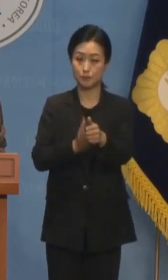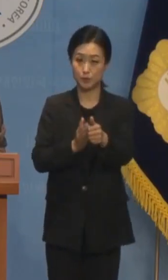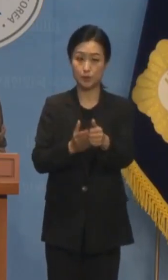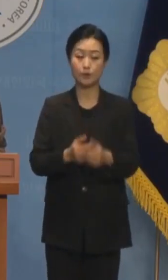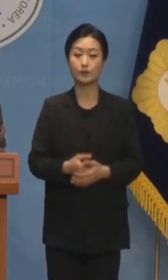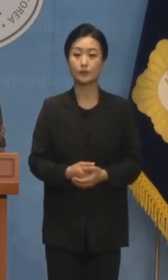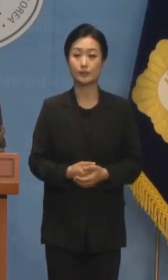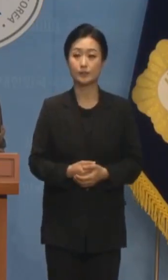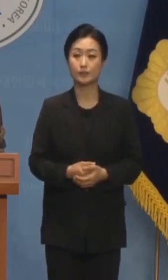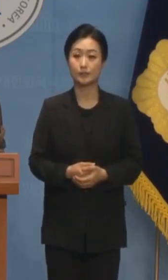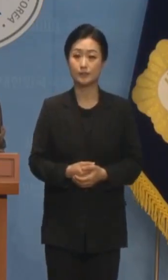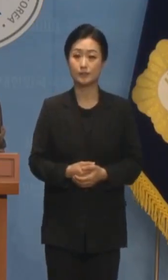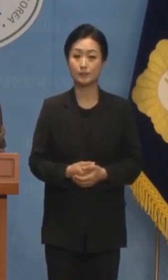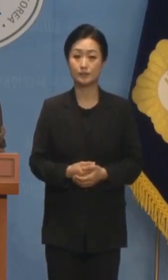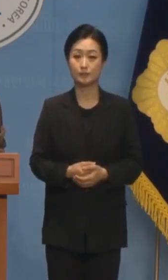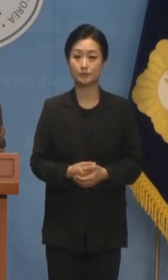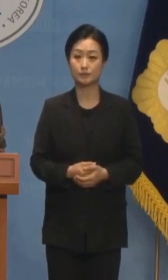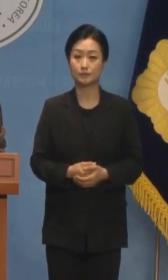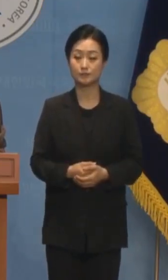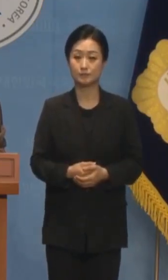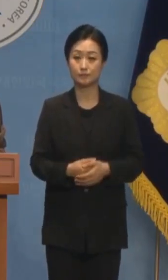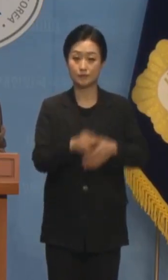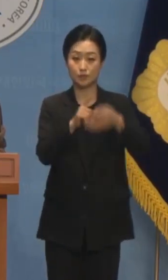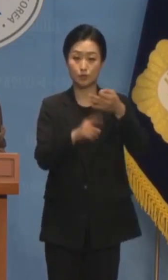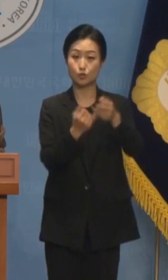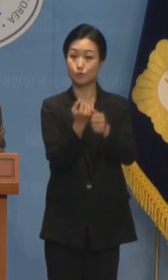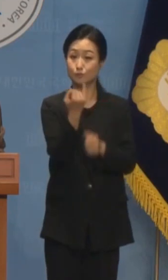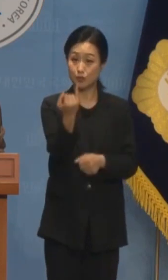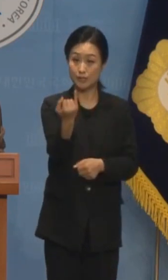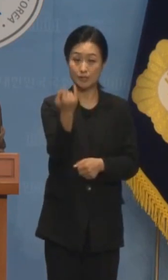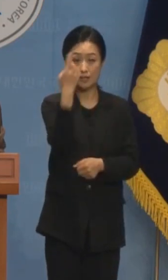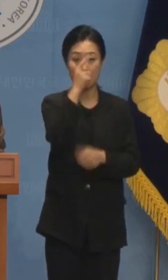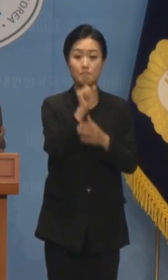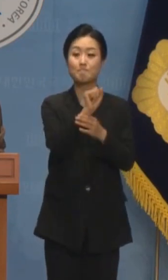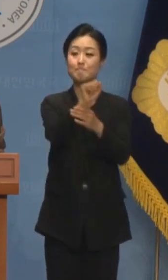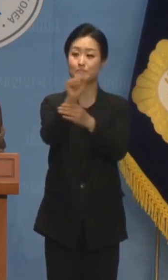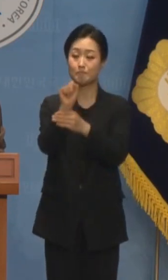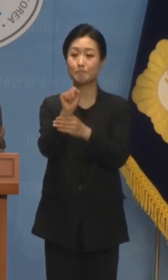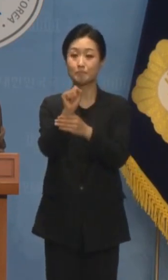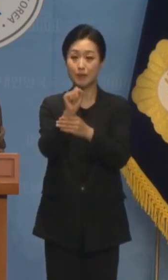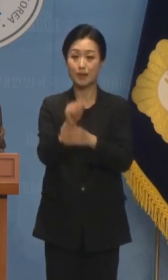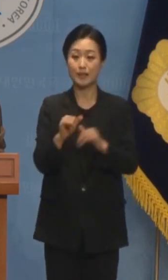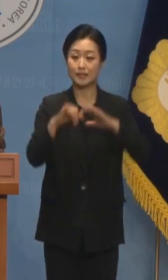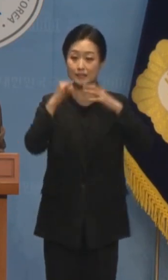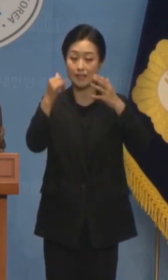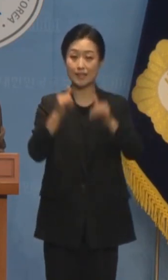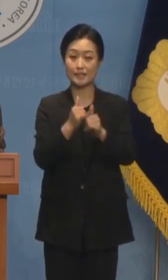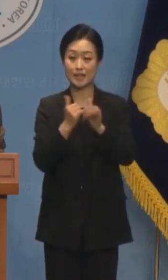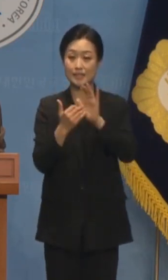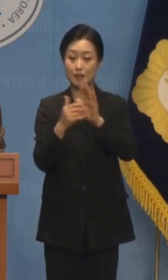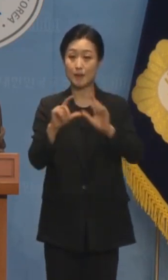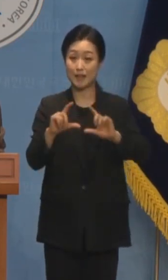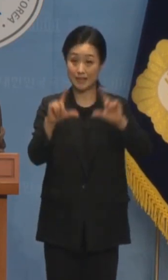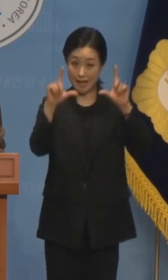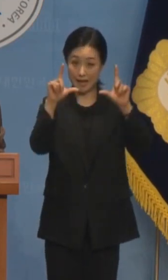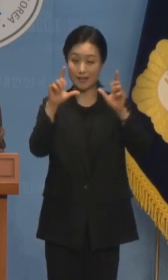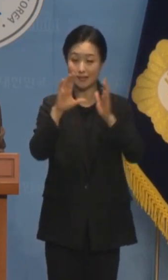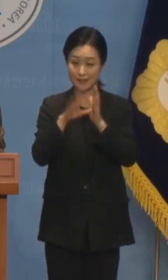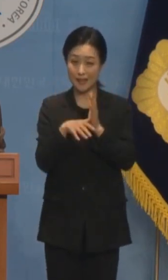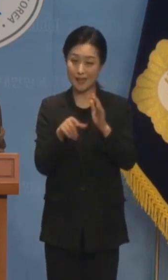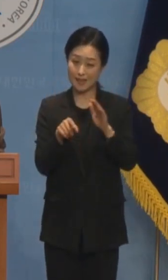잠행 중이던 인스타 김건희가 다시 등장했습니다 세계 자살 예방의 날 현장 근무자를 찾아